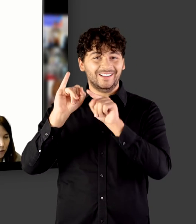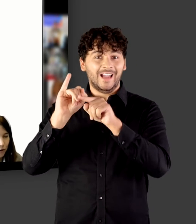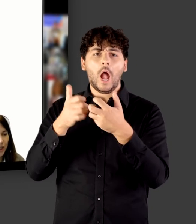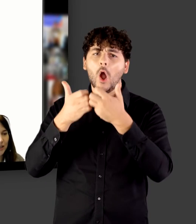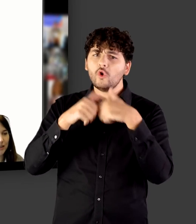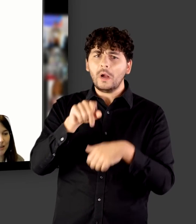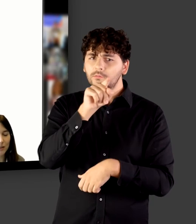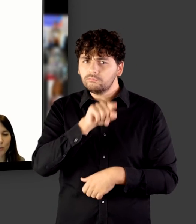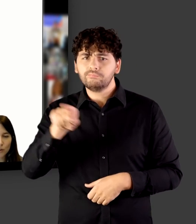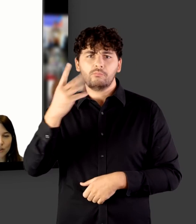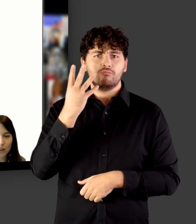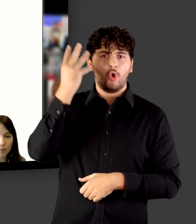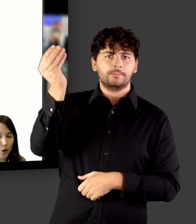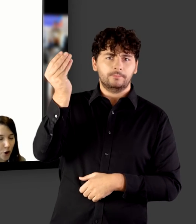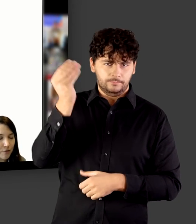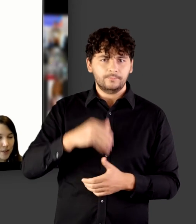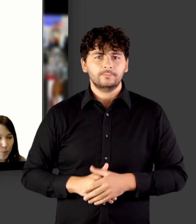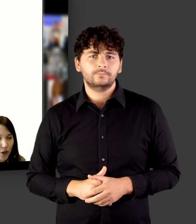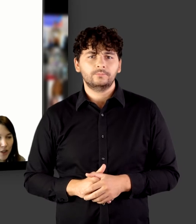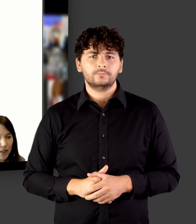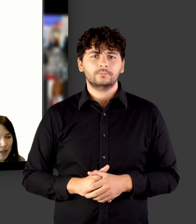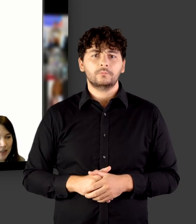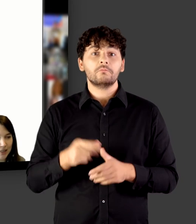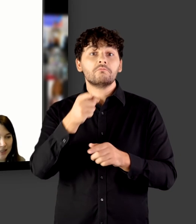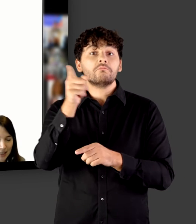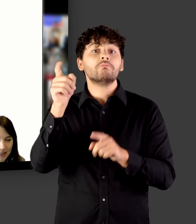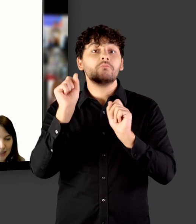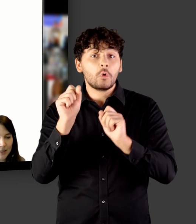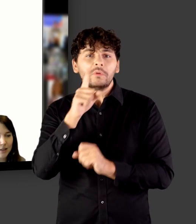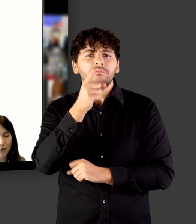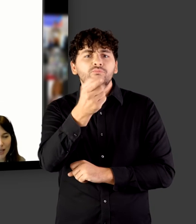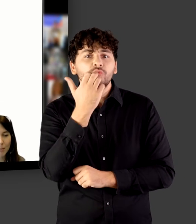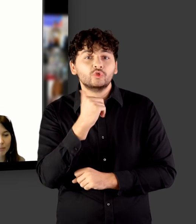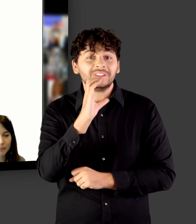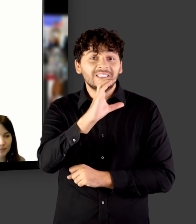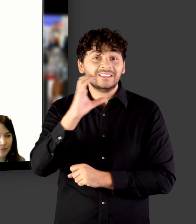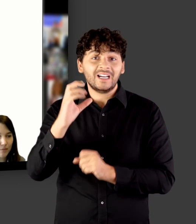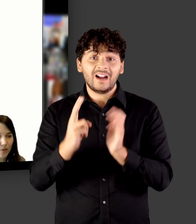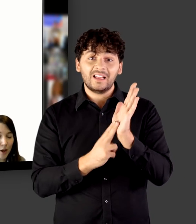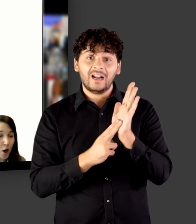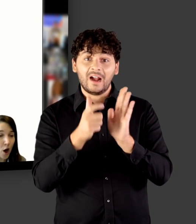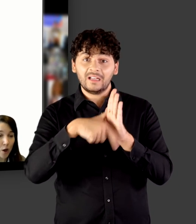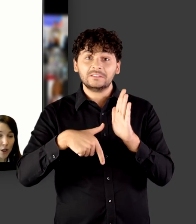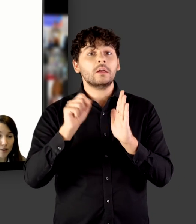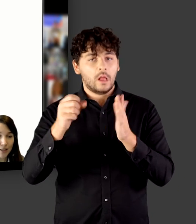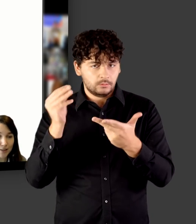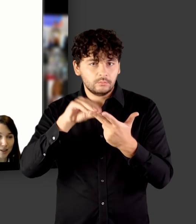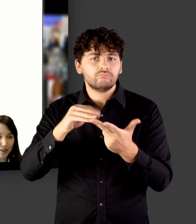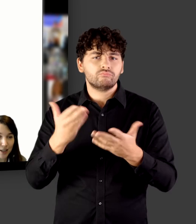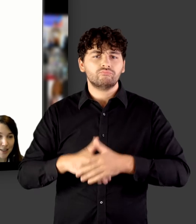gestellt. Und Sie können, wenn Sie möchten, eine CC-Lizenz vergeben. Ja, dann geht es